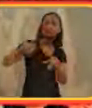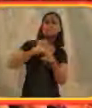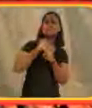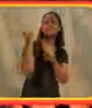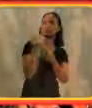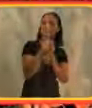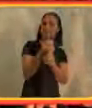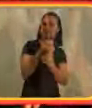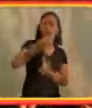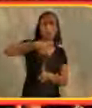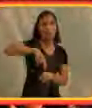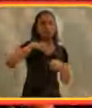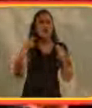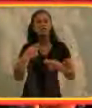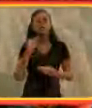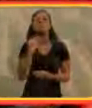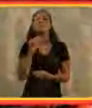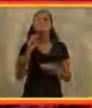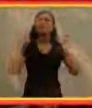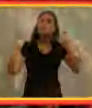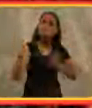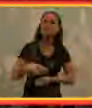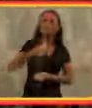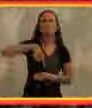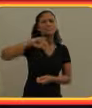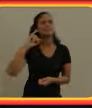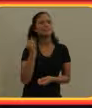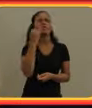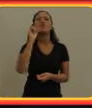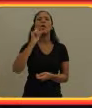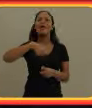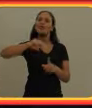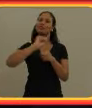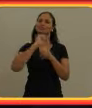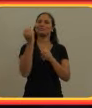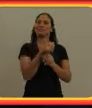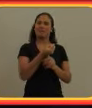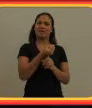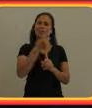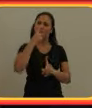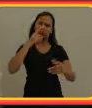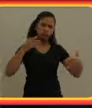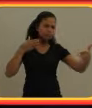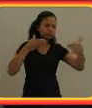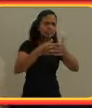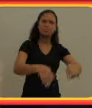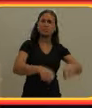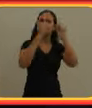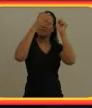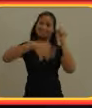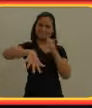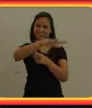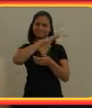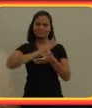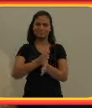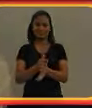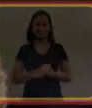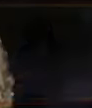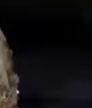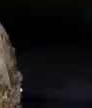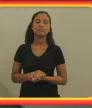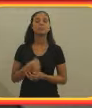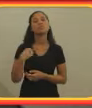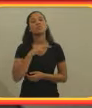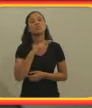é algo necessário, é algo possível e é algo de suma importância para a nossa sociedade, para a gente quebrar paradigmas, esses